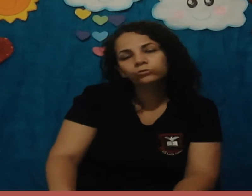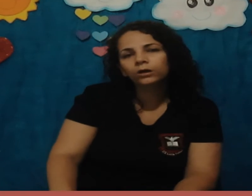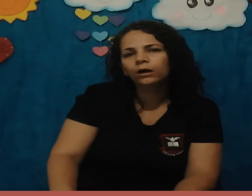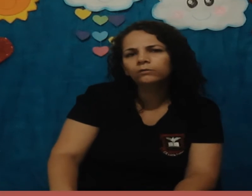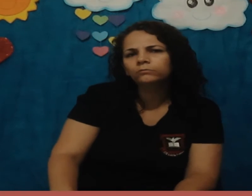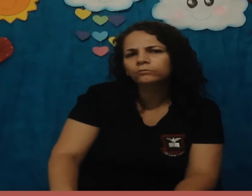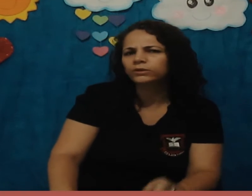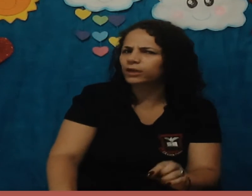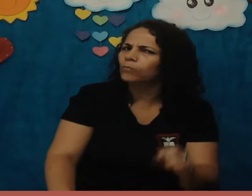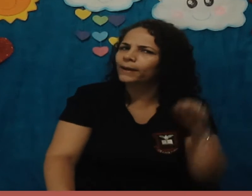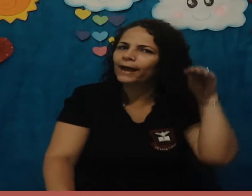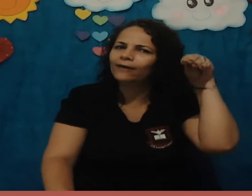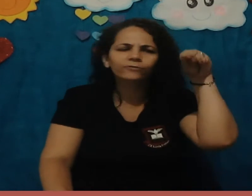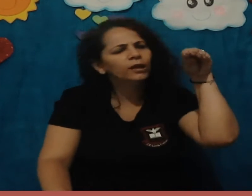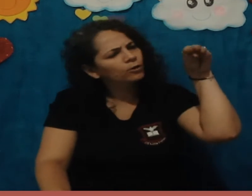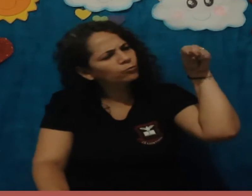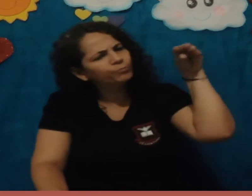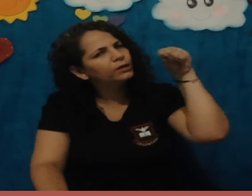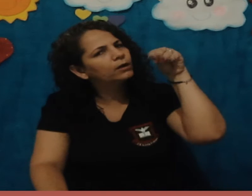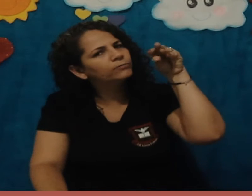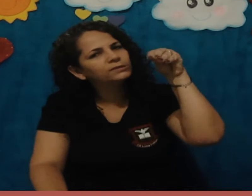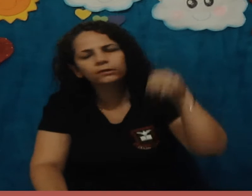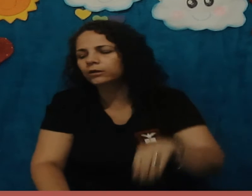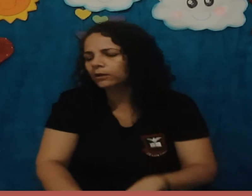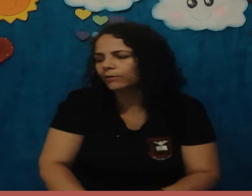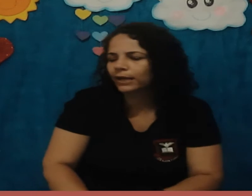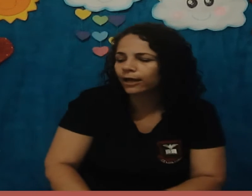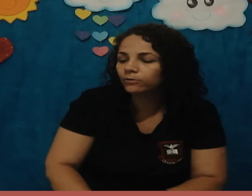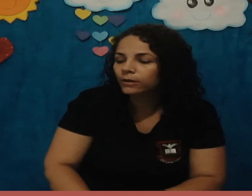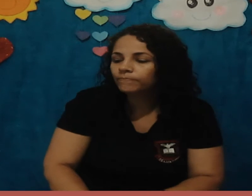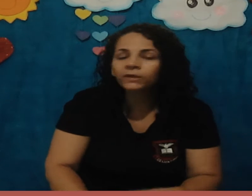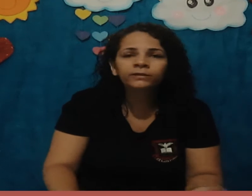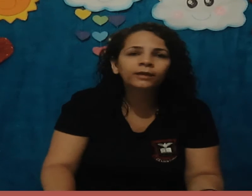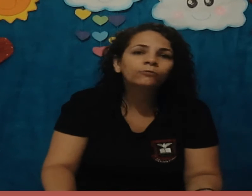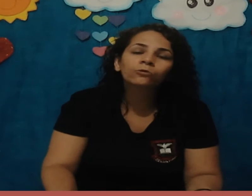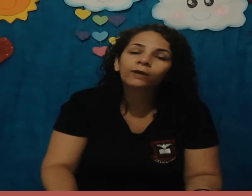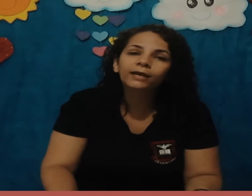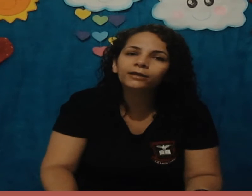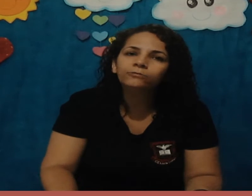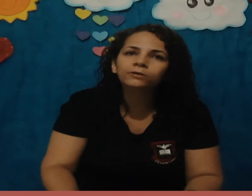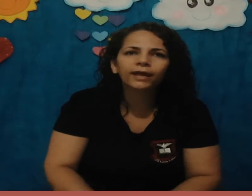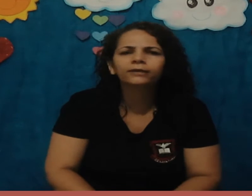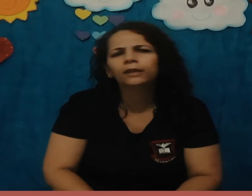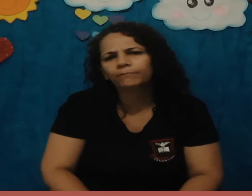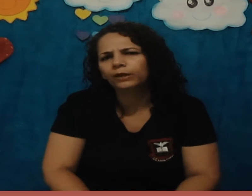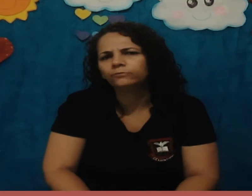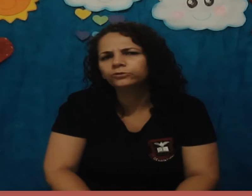tucano, que é uma ave, um picão assim grandão amarelo e tem um coelhinho. Quem é que tem pelos?